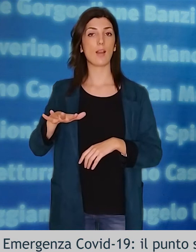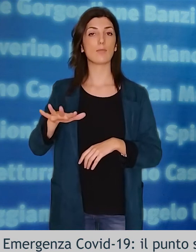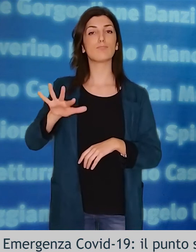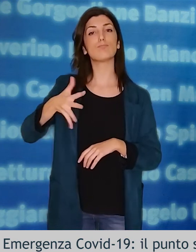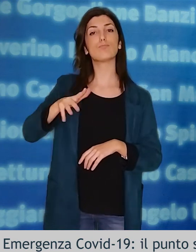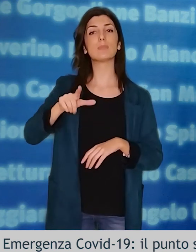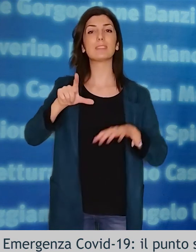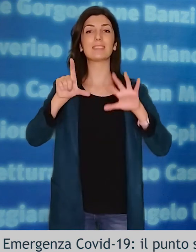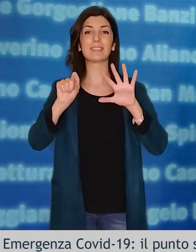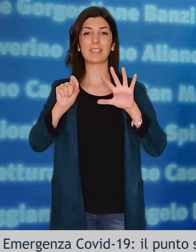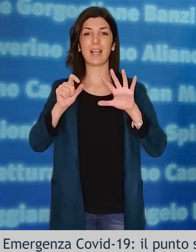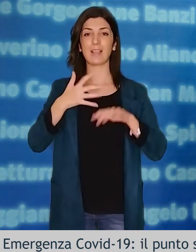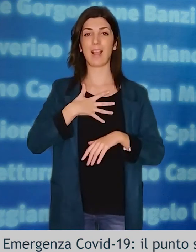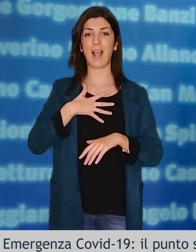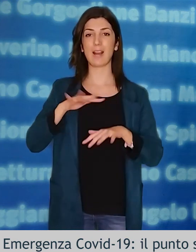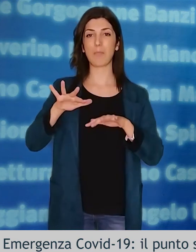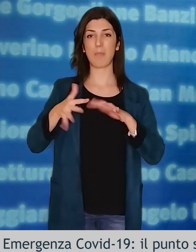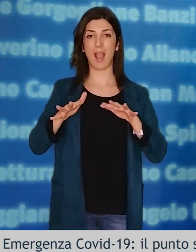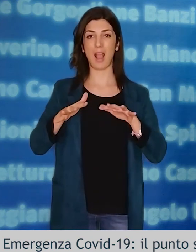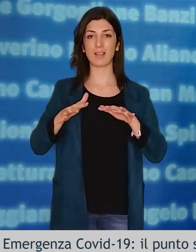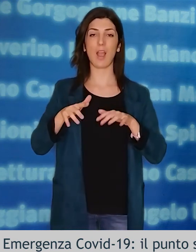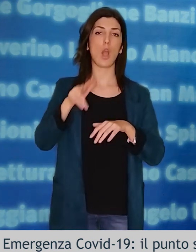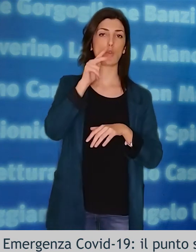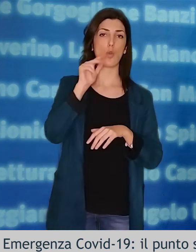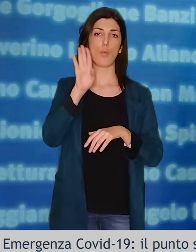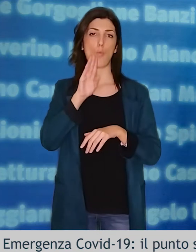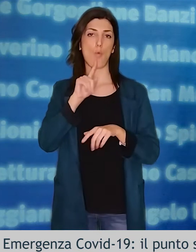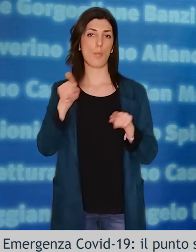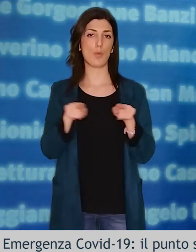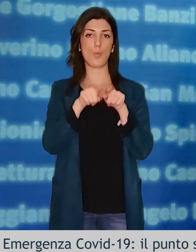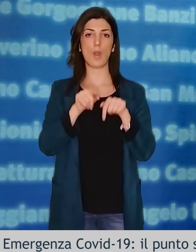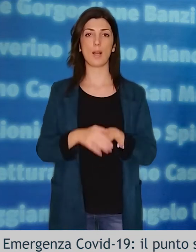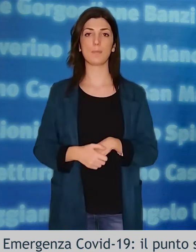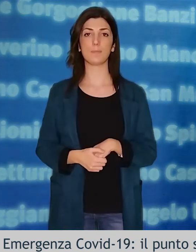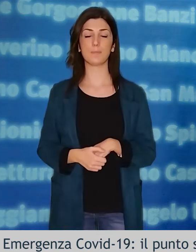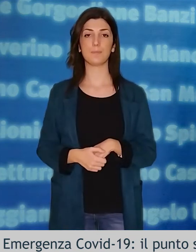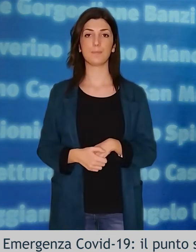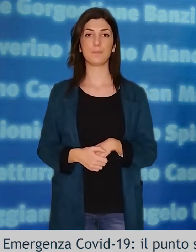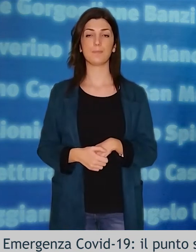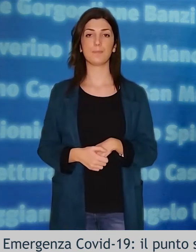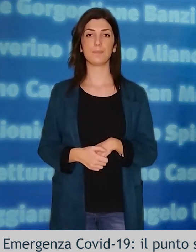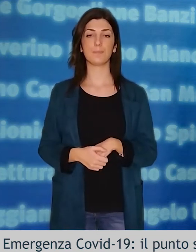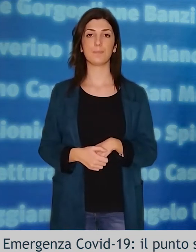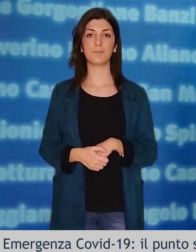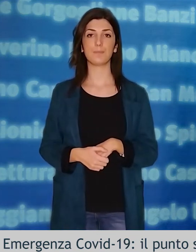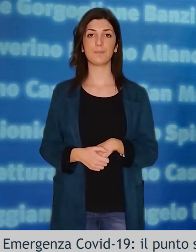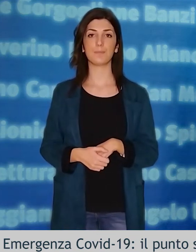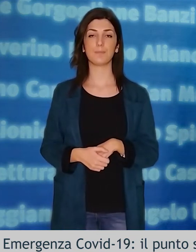media che è di circa 70 anni in entrambi i sessi. Per quanto riguarda altre